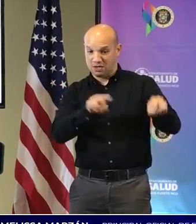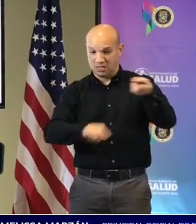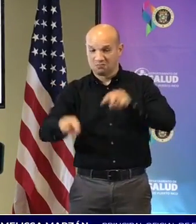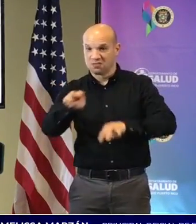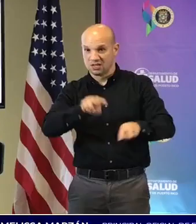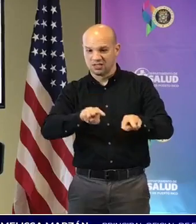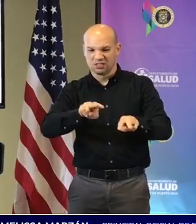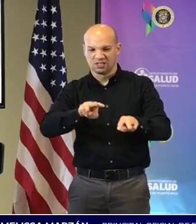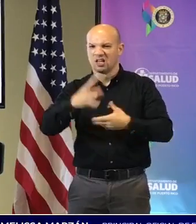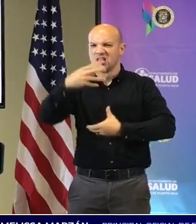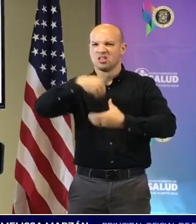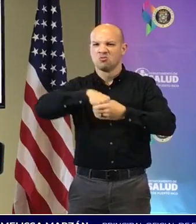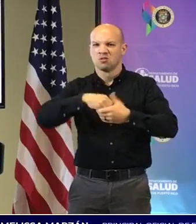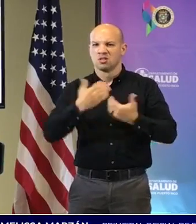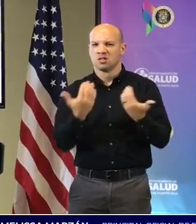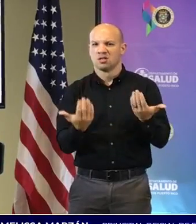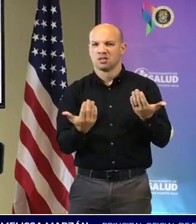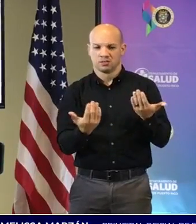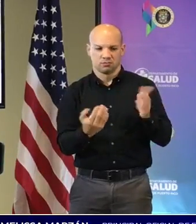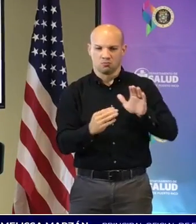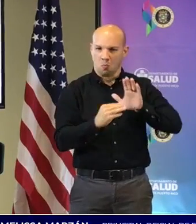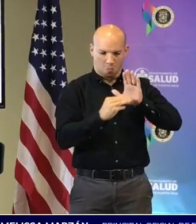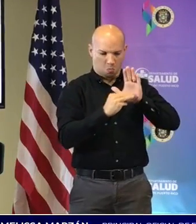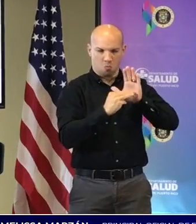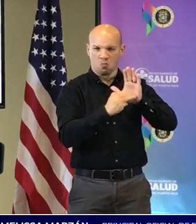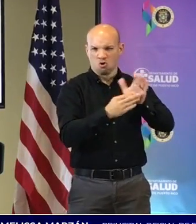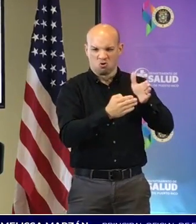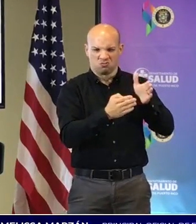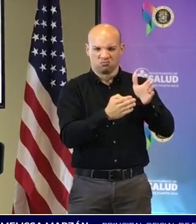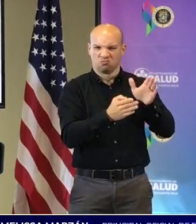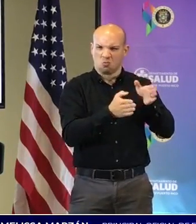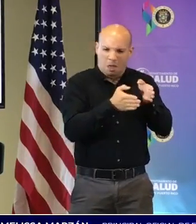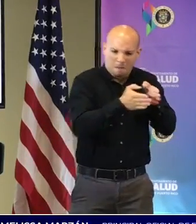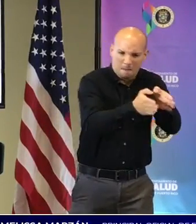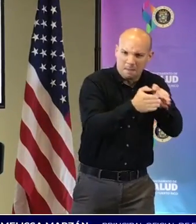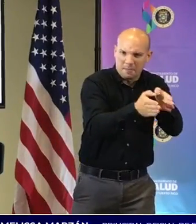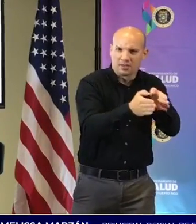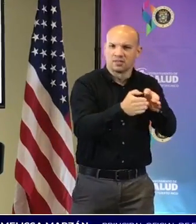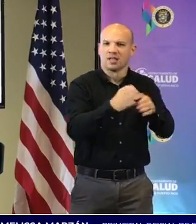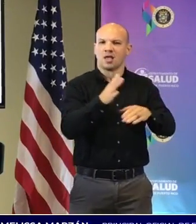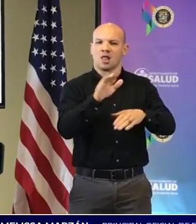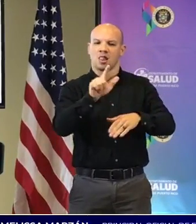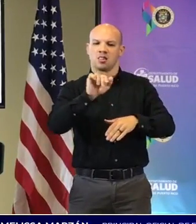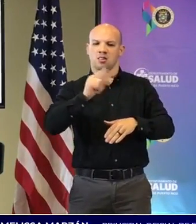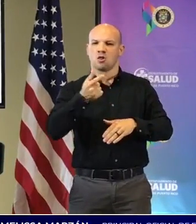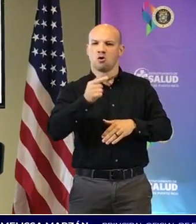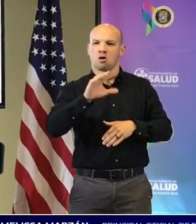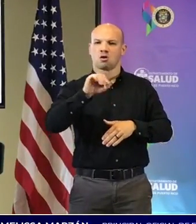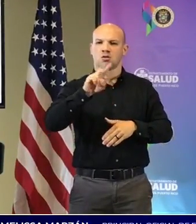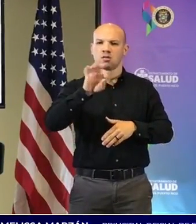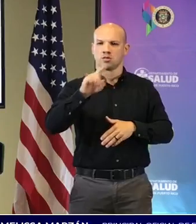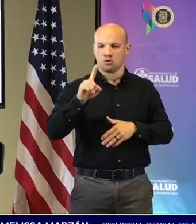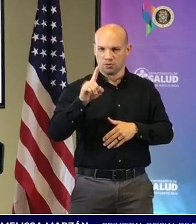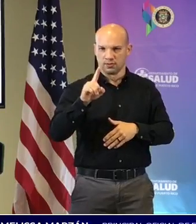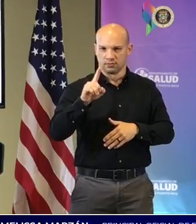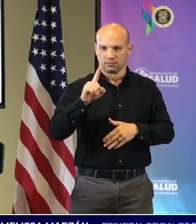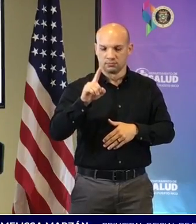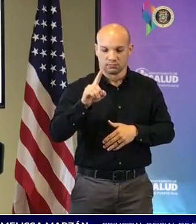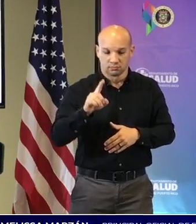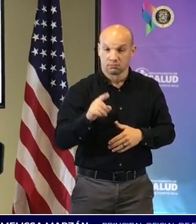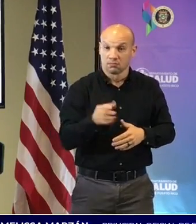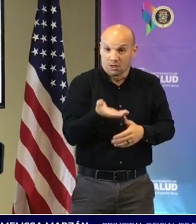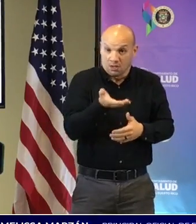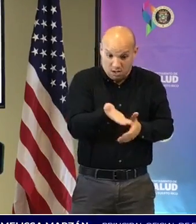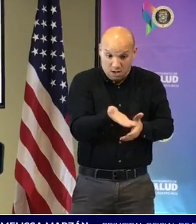incluir un módulo de Long COVID. Así que también a través de sistemas ya de vigilancia establecidos en el departamento